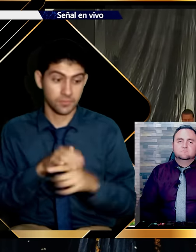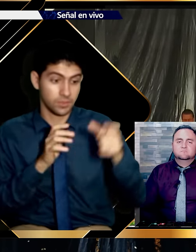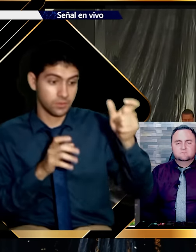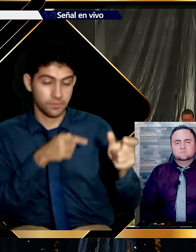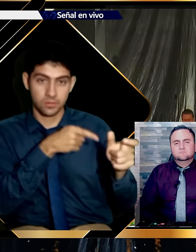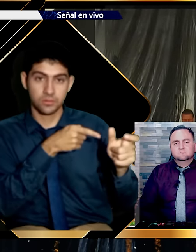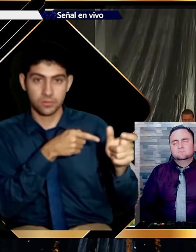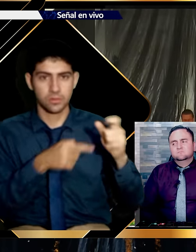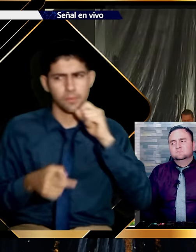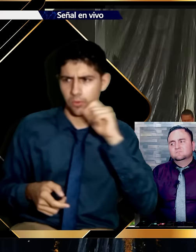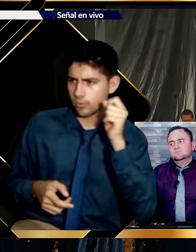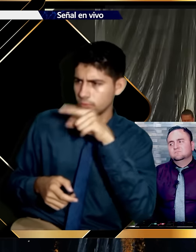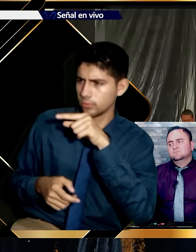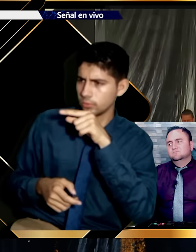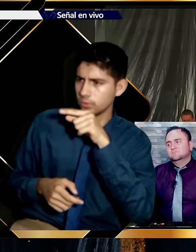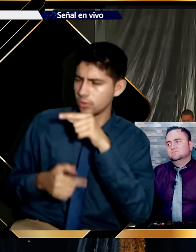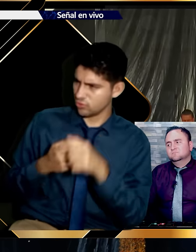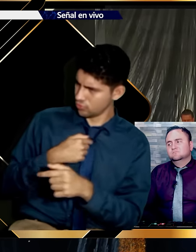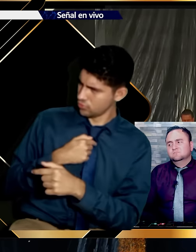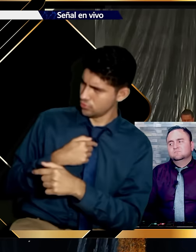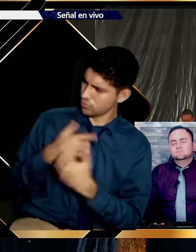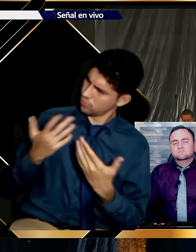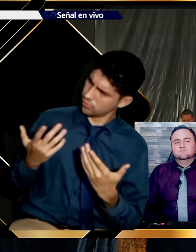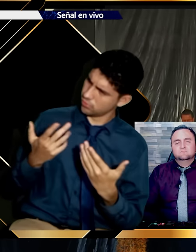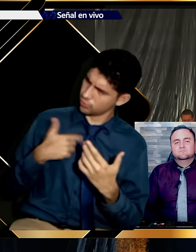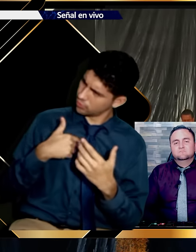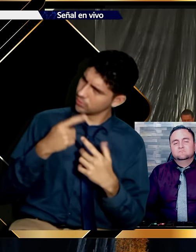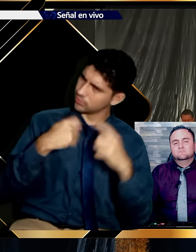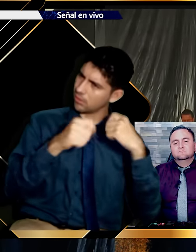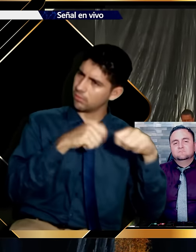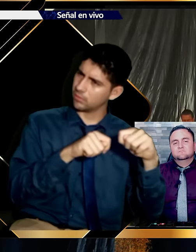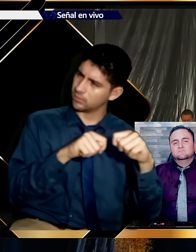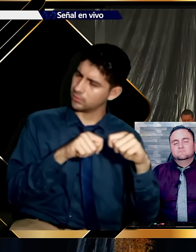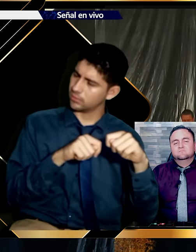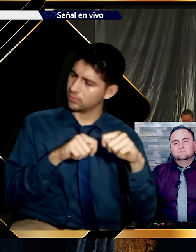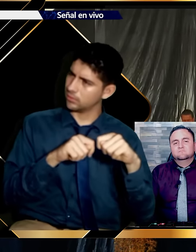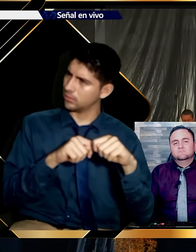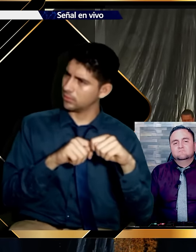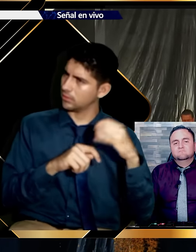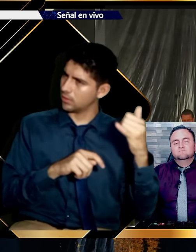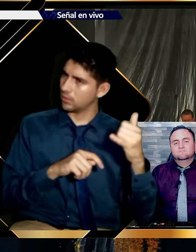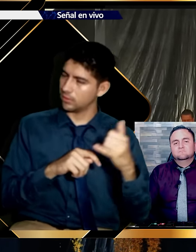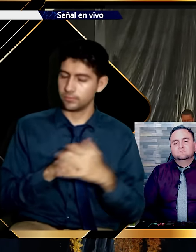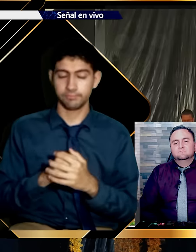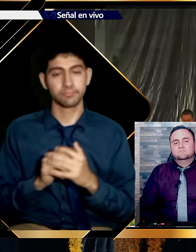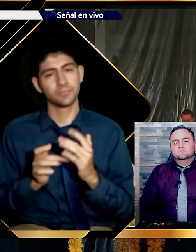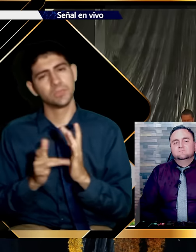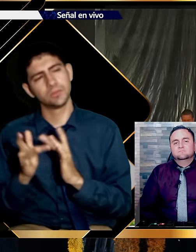Judas preguntó. ¿Soy yo maestro? Jesús intenta decir.